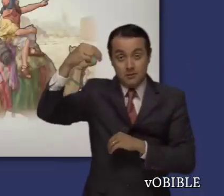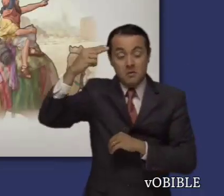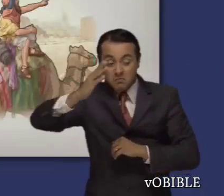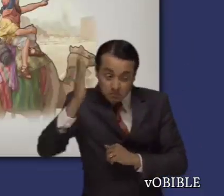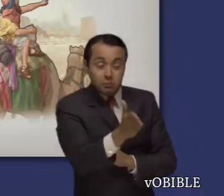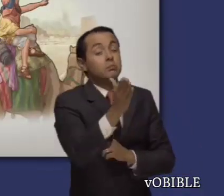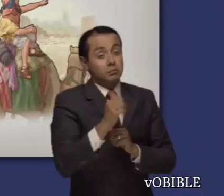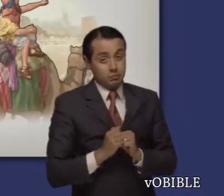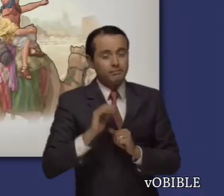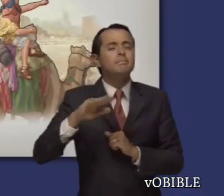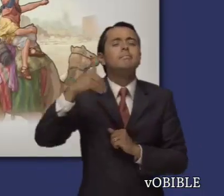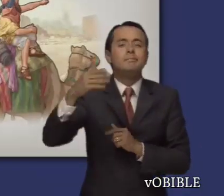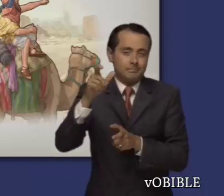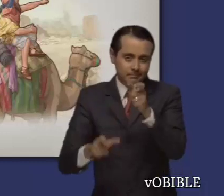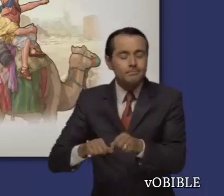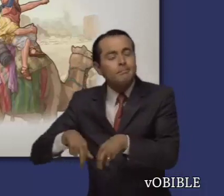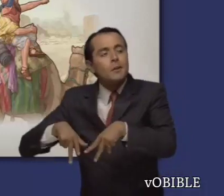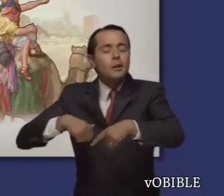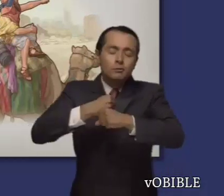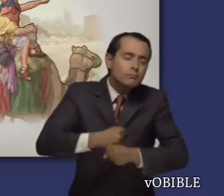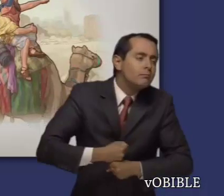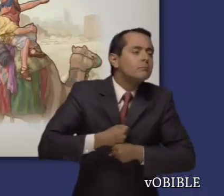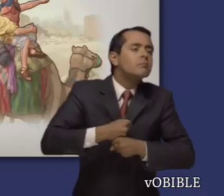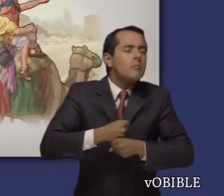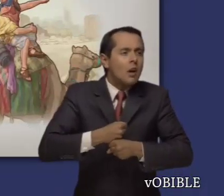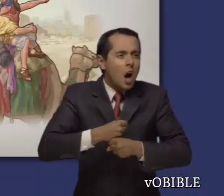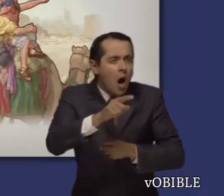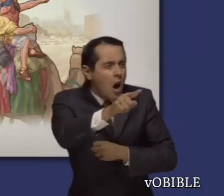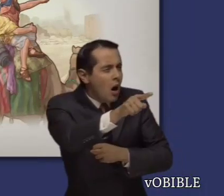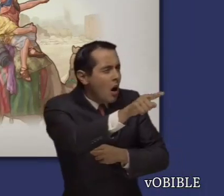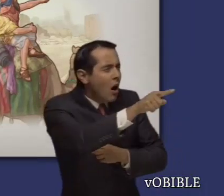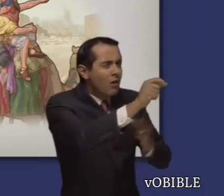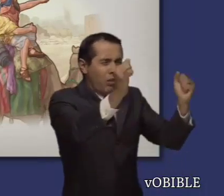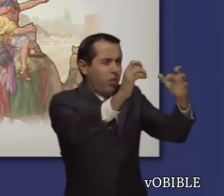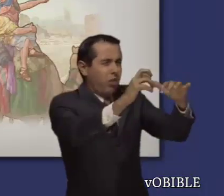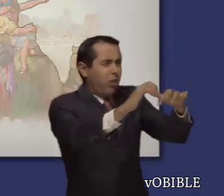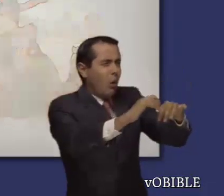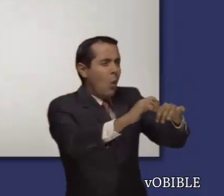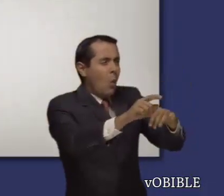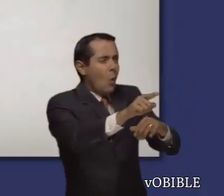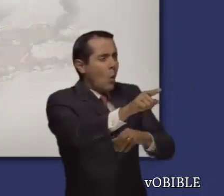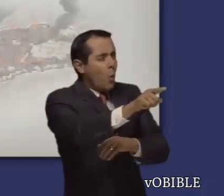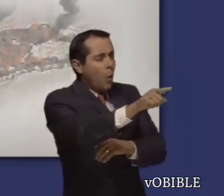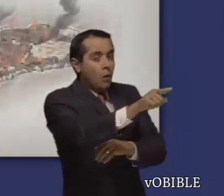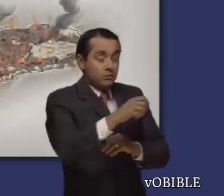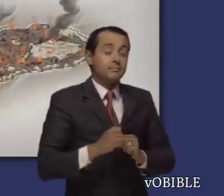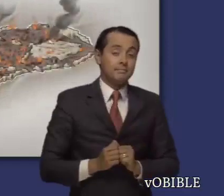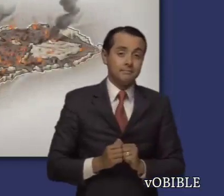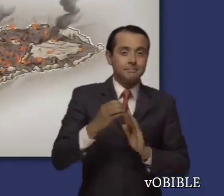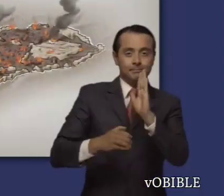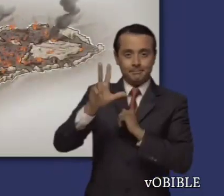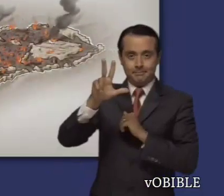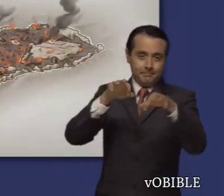Los que pasan cerca de sus murallas en ruinas quedan impresionados por la magnitud de la destrucción. En el capítulo